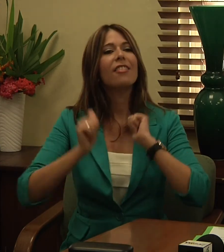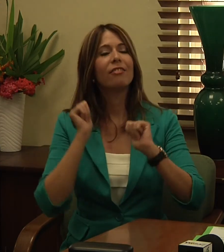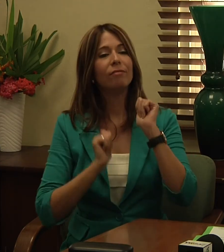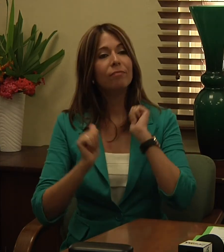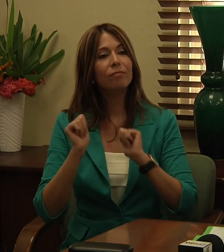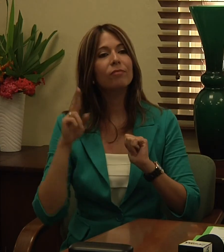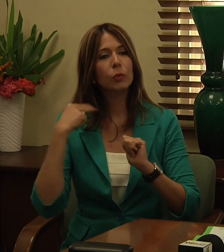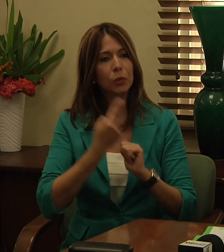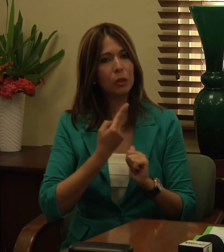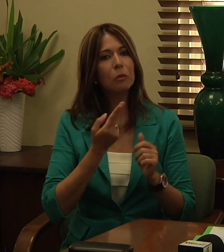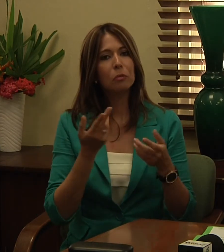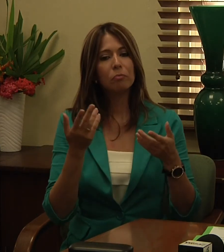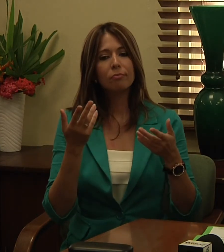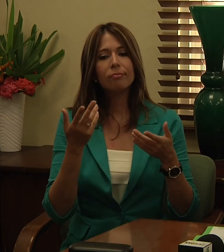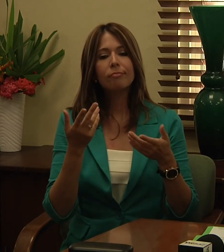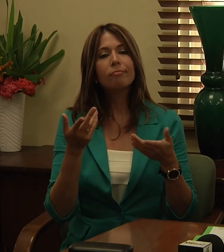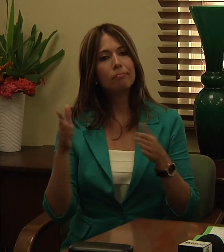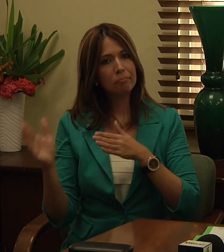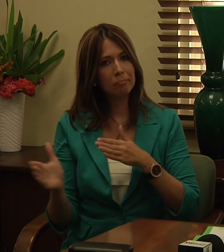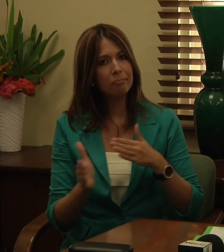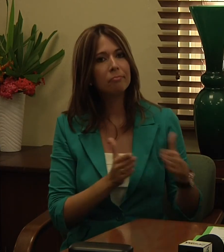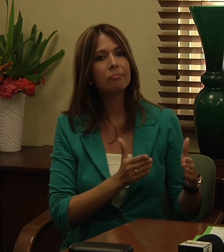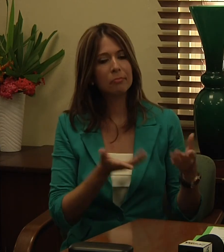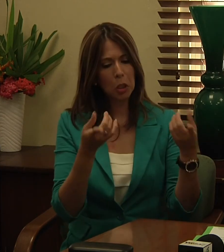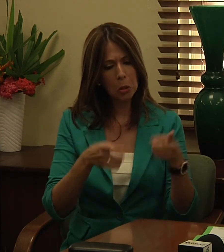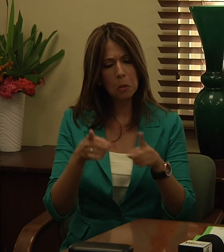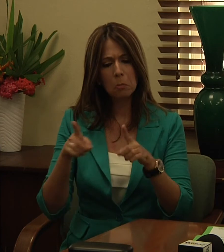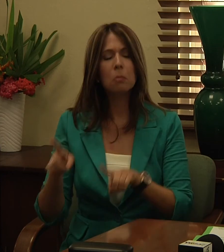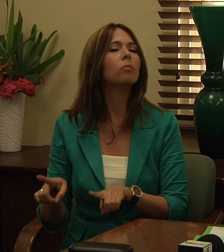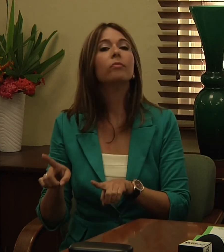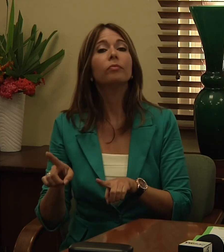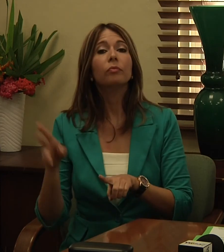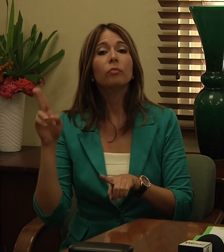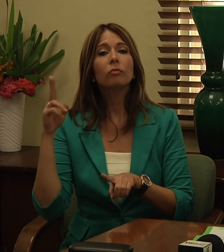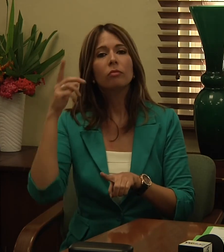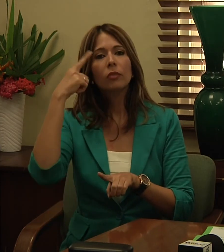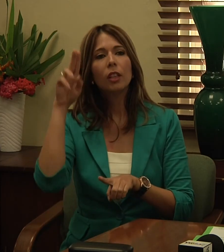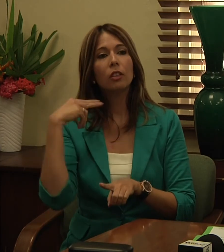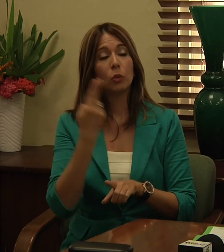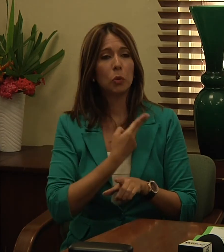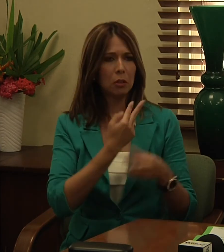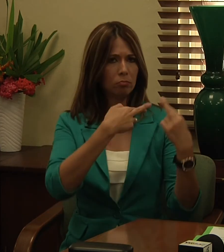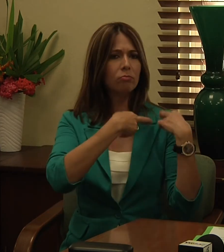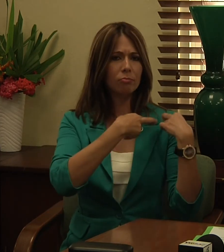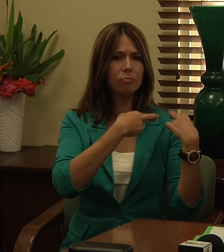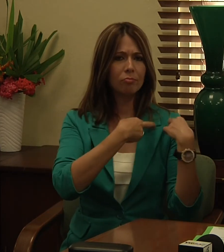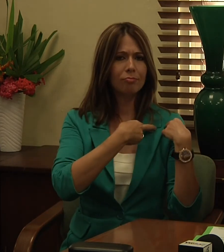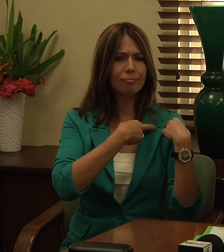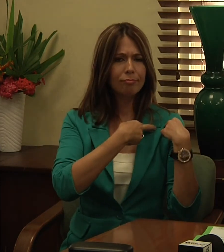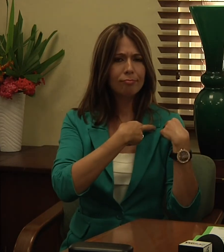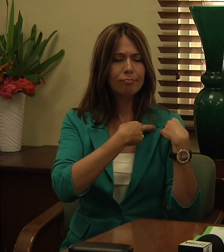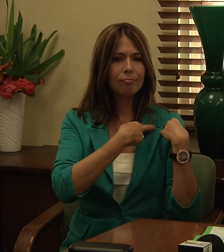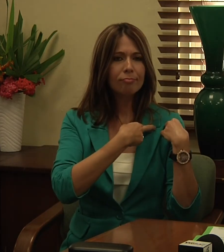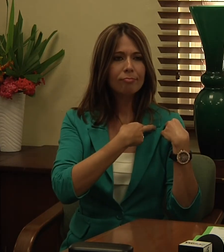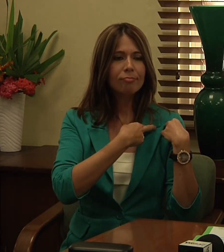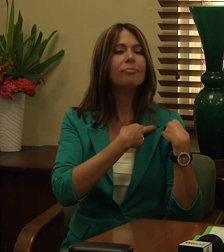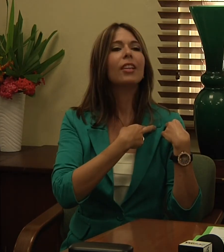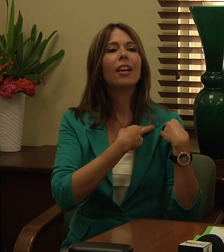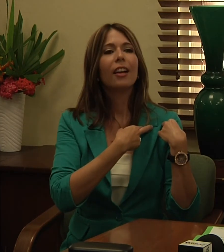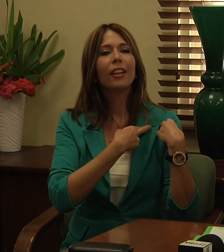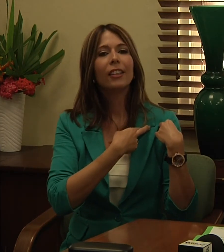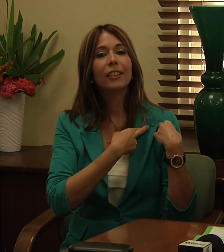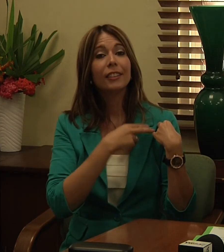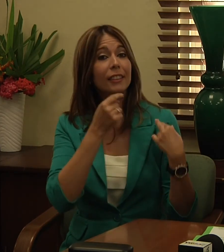a estar llevando a cabo como parte de nuestro deber y nuestra responsabilidad de